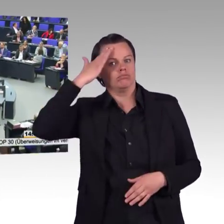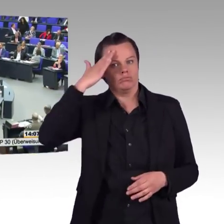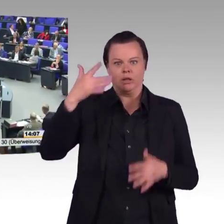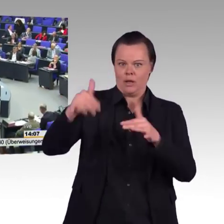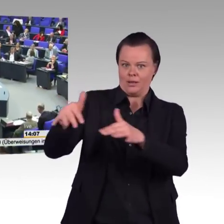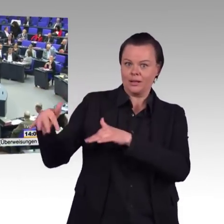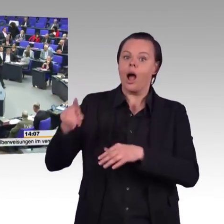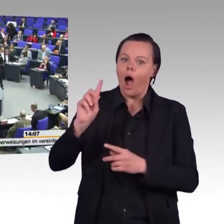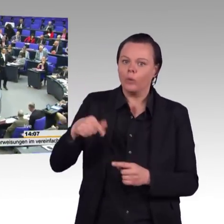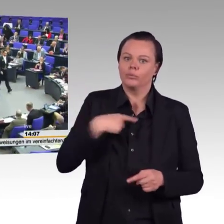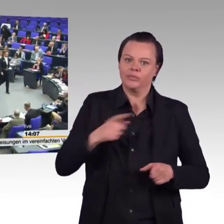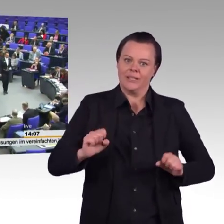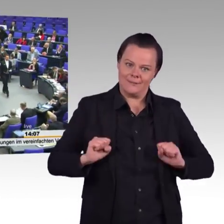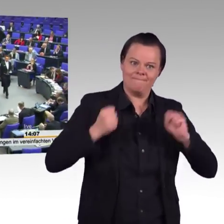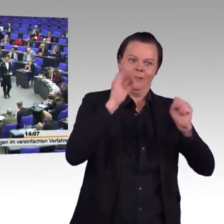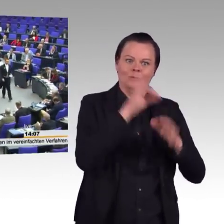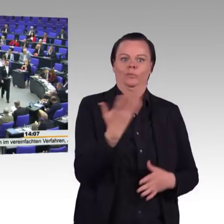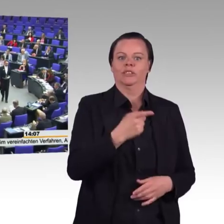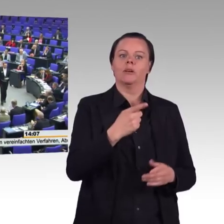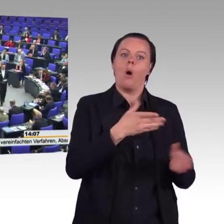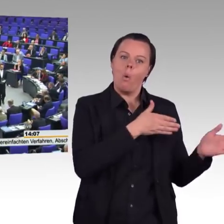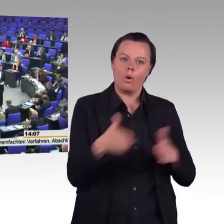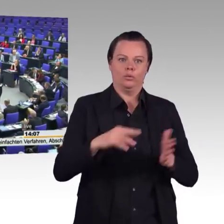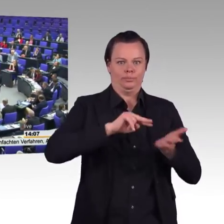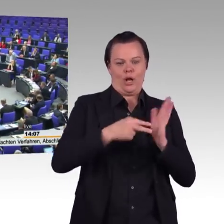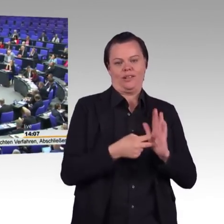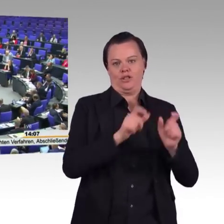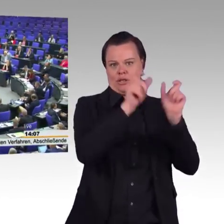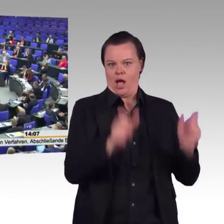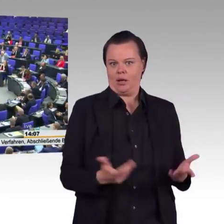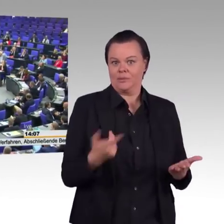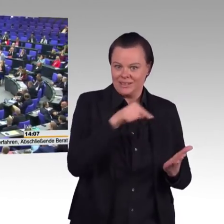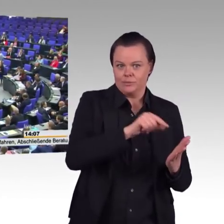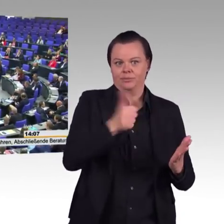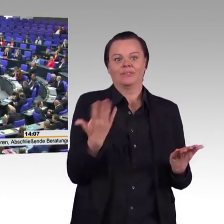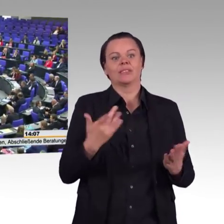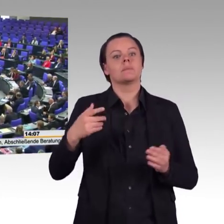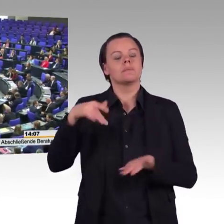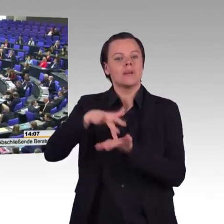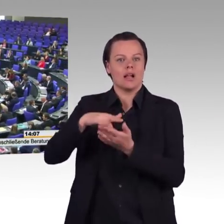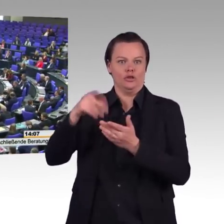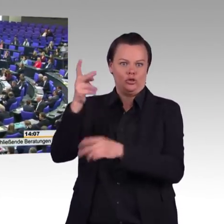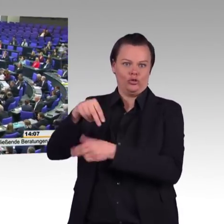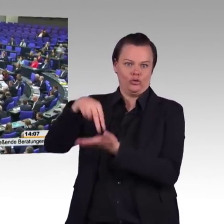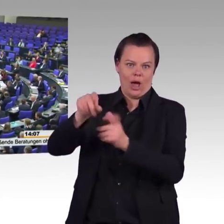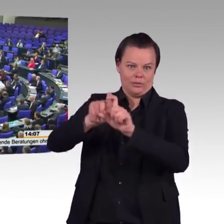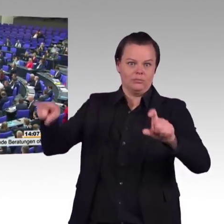Sehr geehrter Herr Präsident! Sehr geehrte Damen und Herren! Sie wissen ja vielleicht, dass wir Grüne nicht über alle Zahlen in diesem Abschlussbericht der